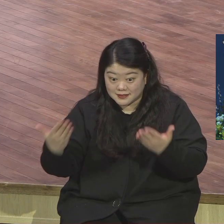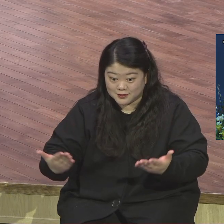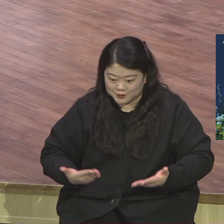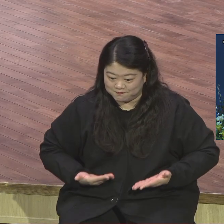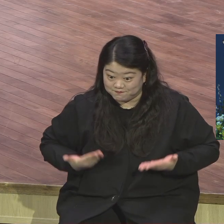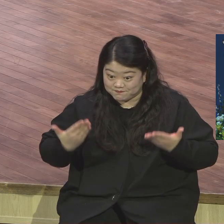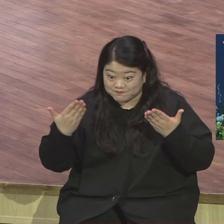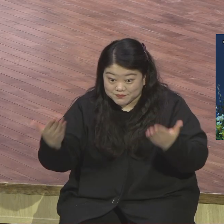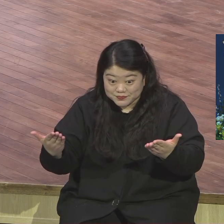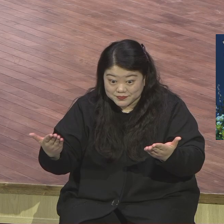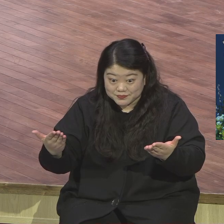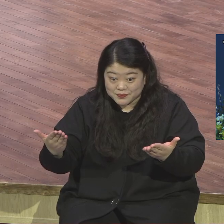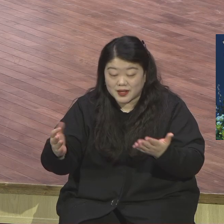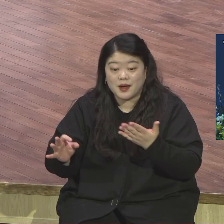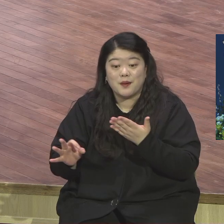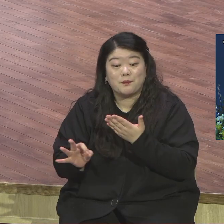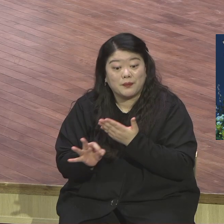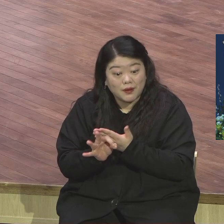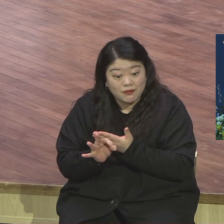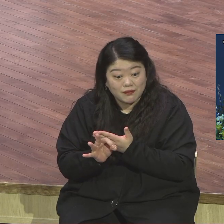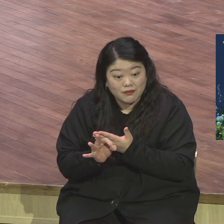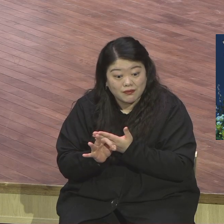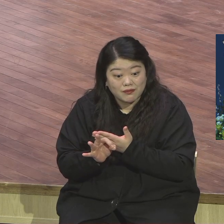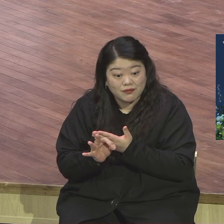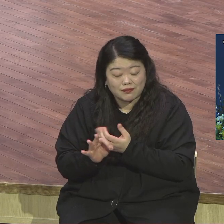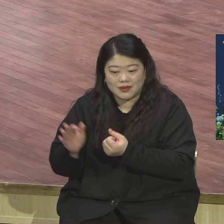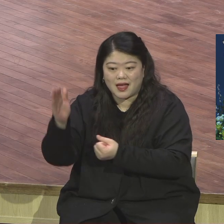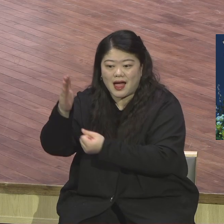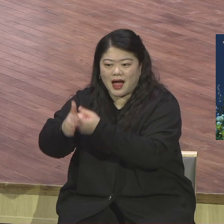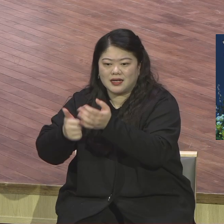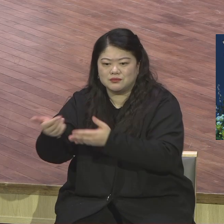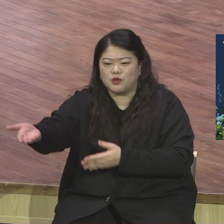역사에서 높여 주시겠다는 것입니다